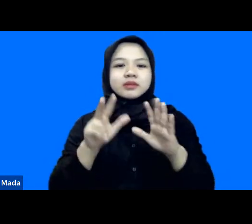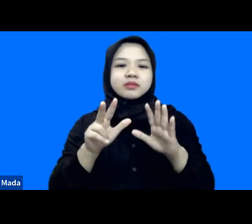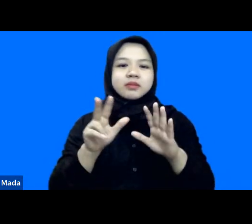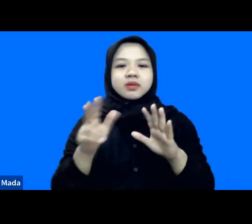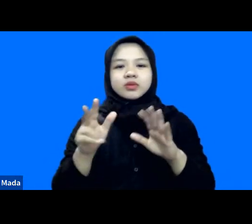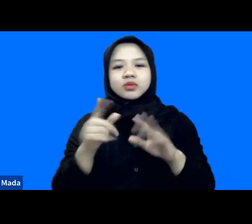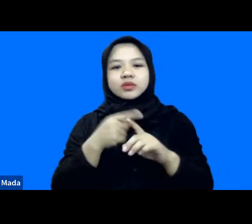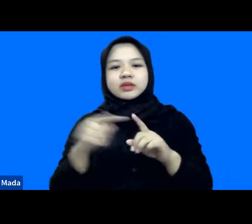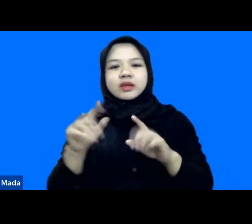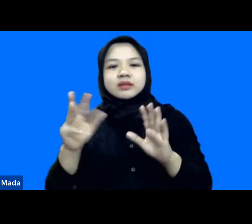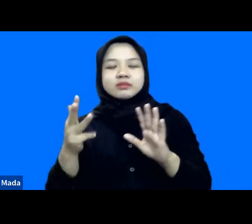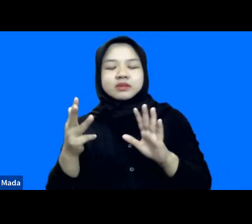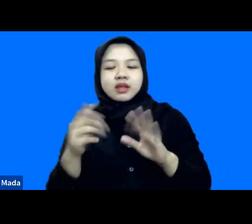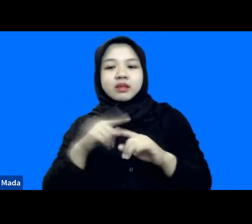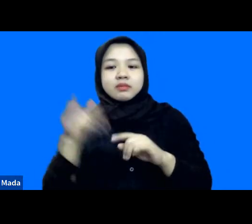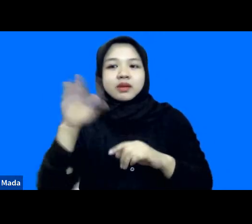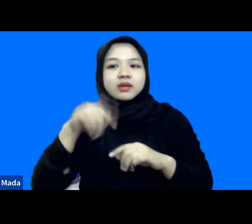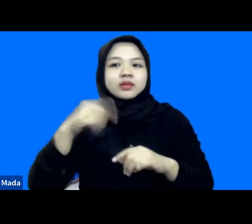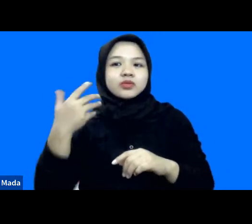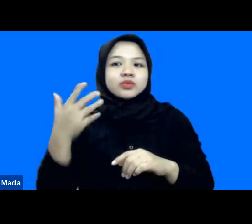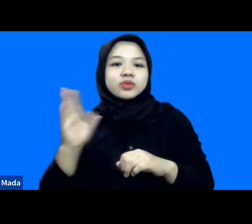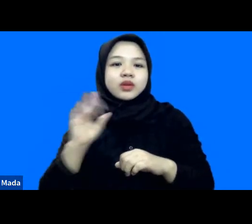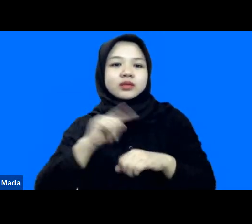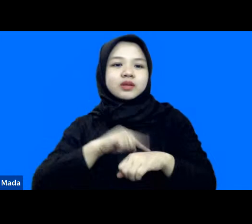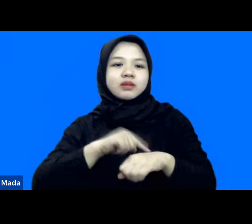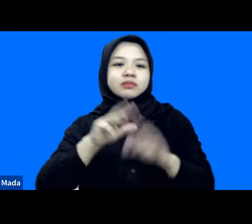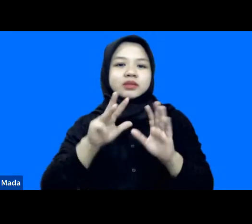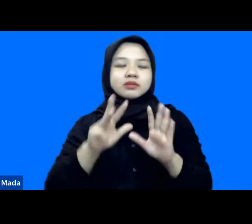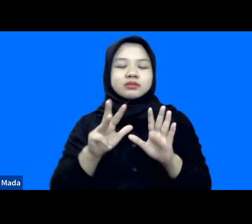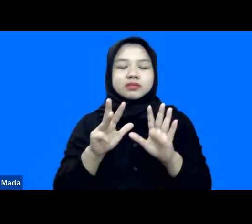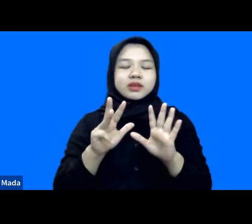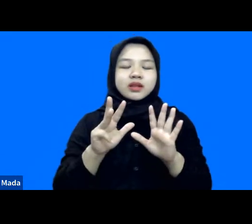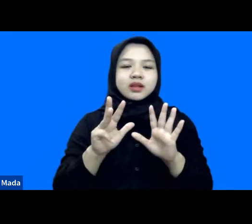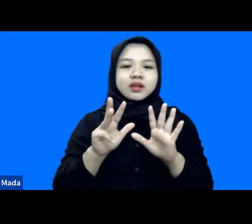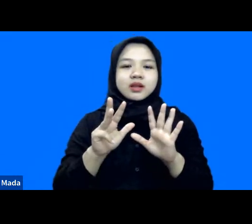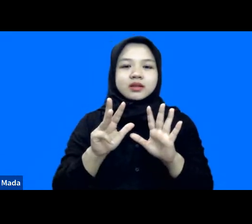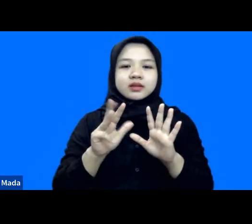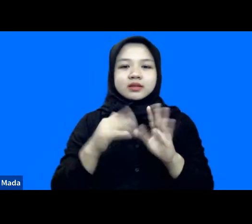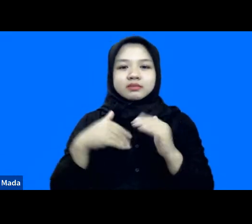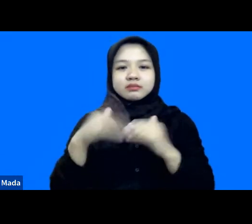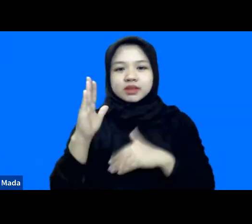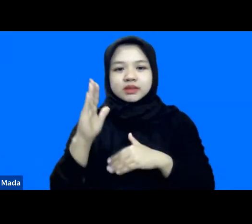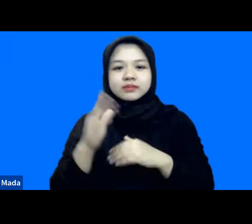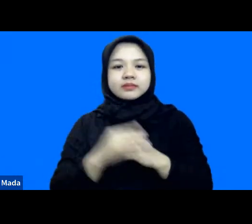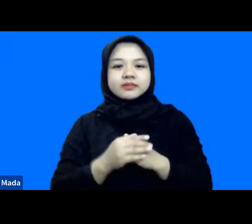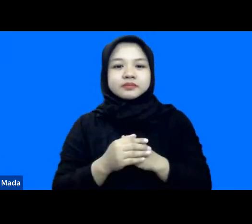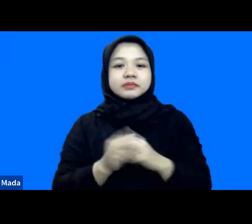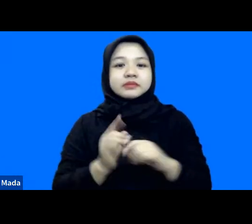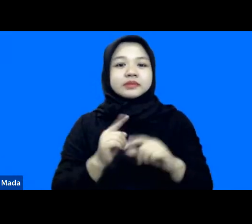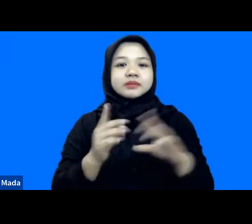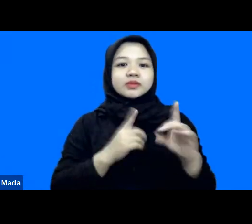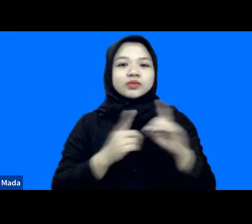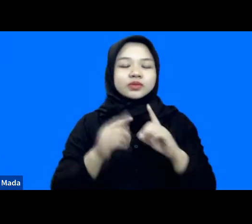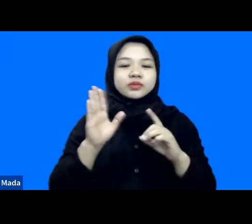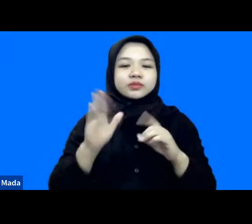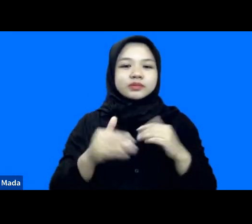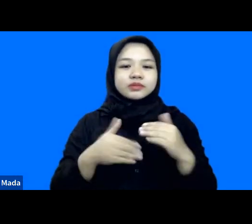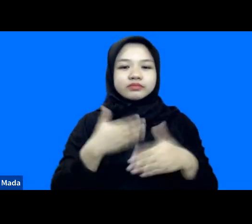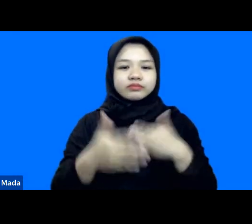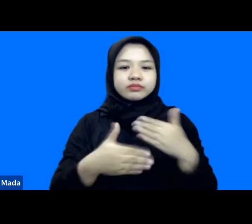tapi hari ini sudah sampai jam 9 tapi diskusi kita juga masih berjalan